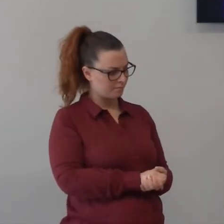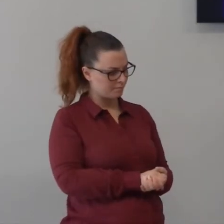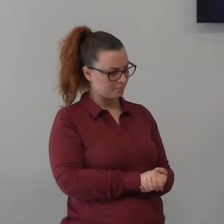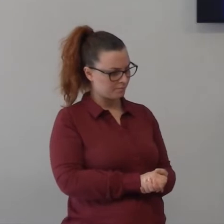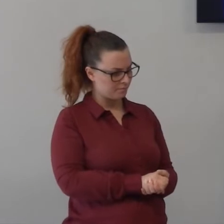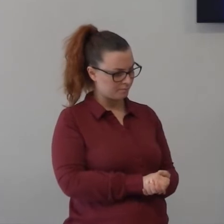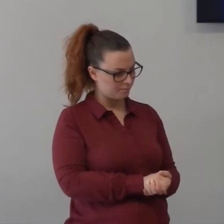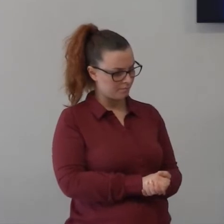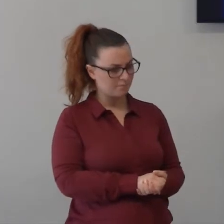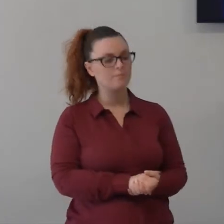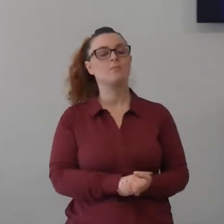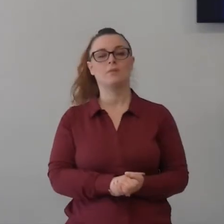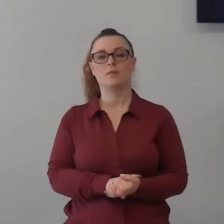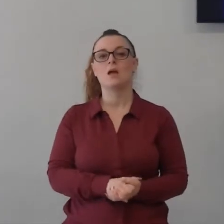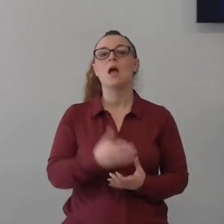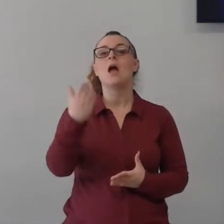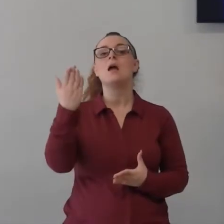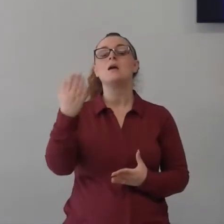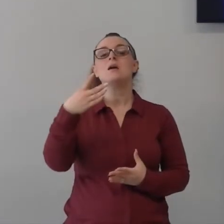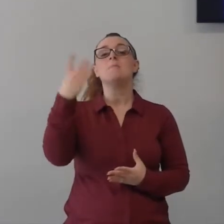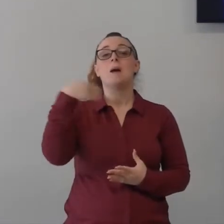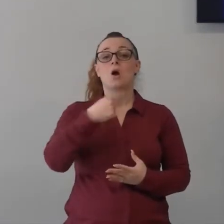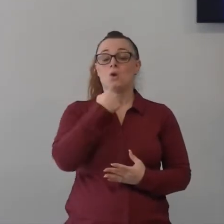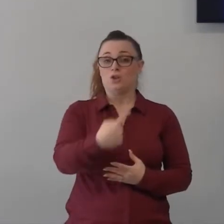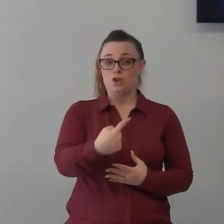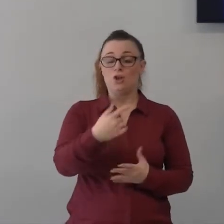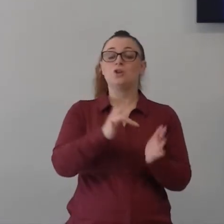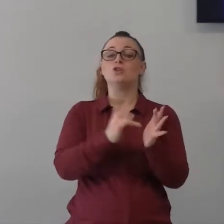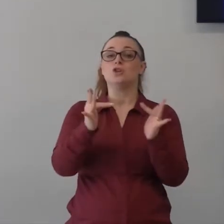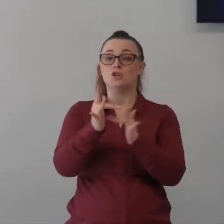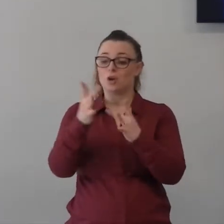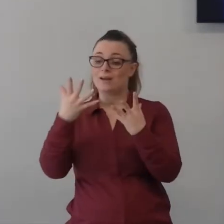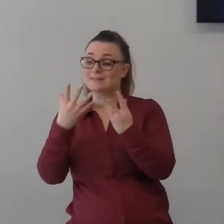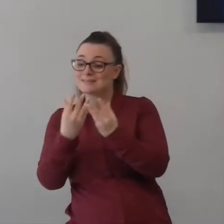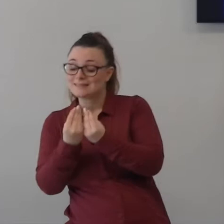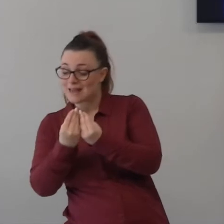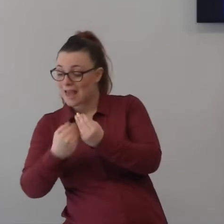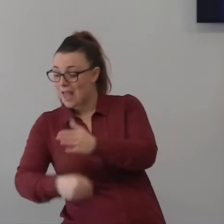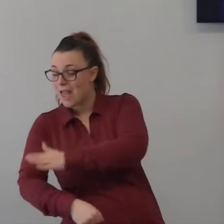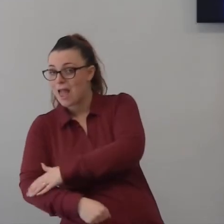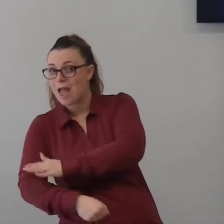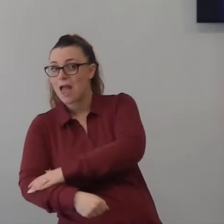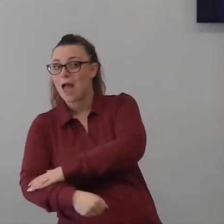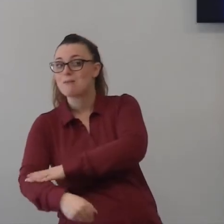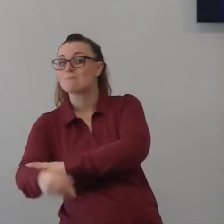Gesù è alla destra del padre e intercede per i credenti intercede per